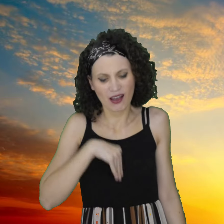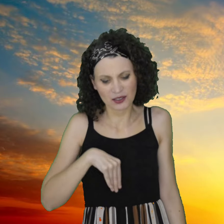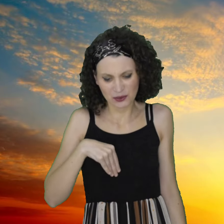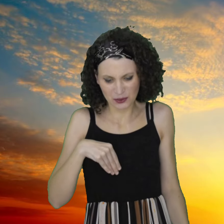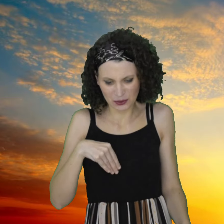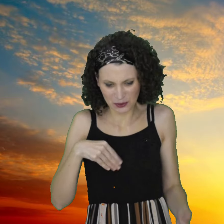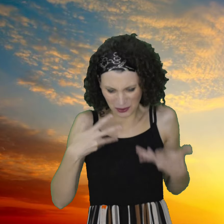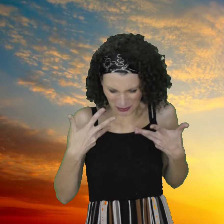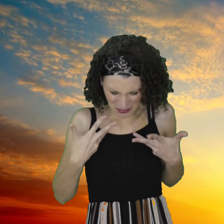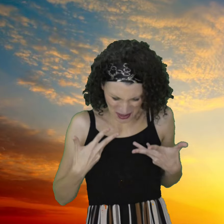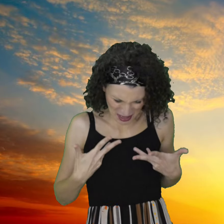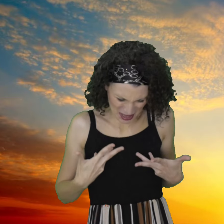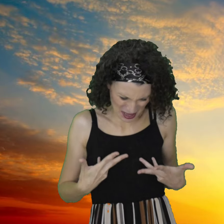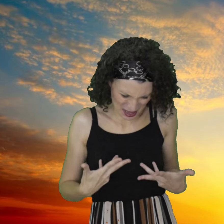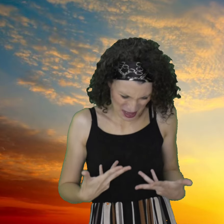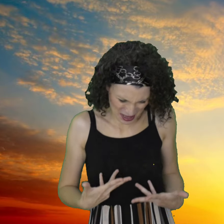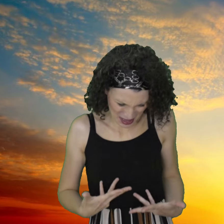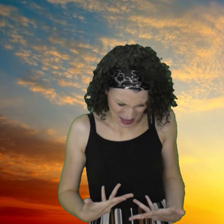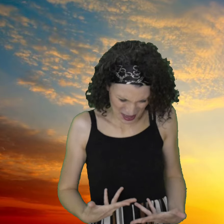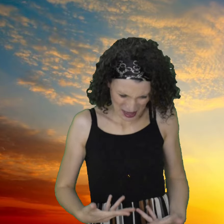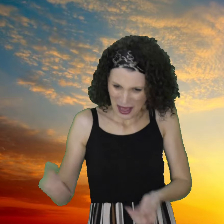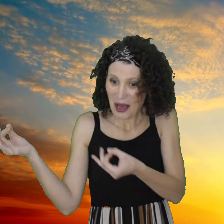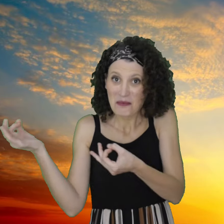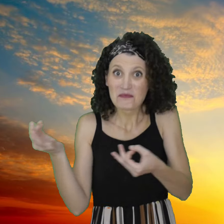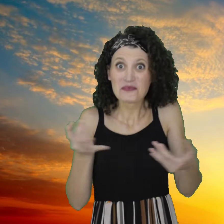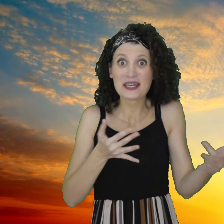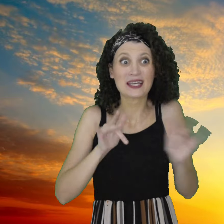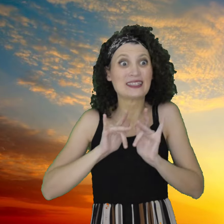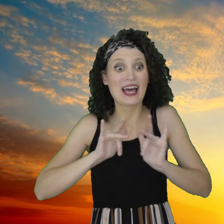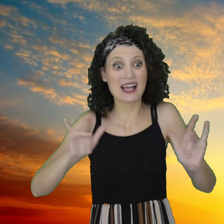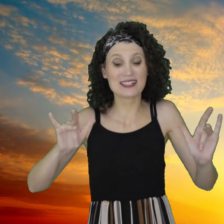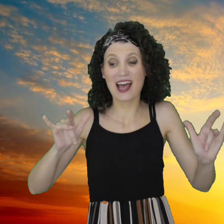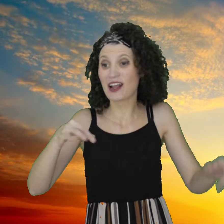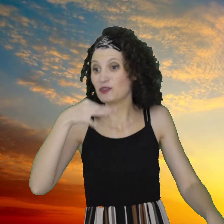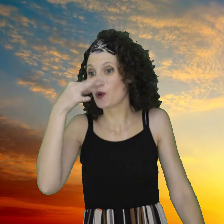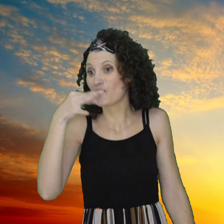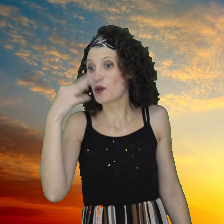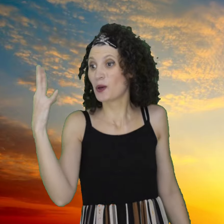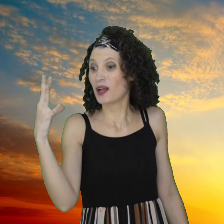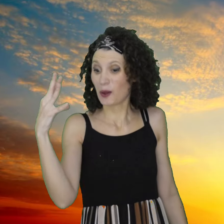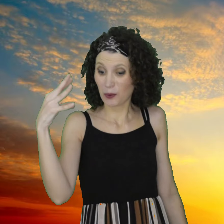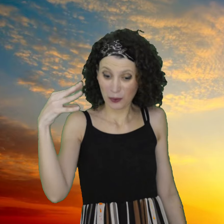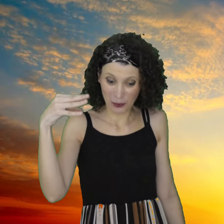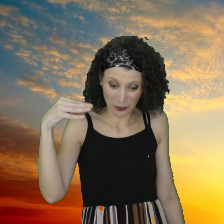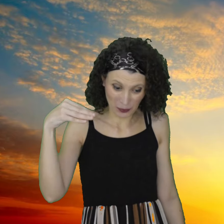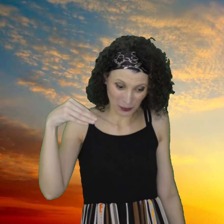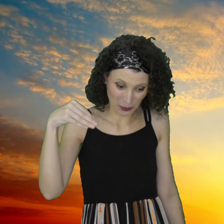sentivo perso, come un fiore nel deserto E all